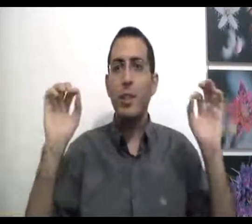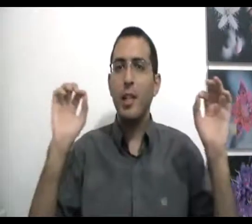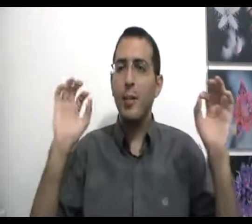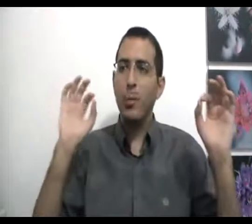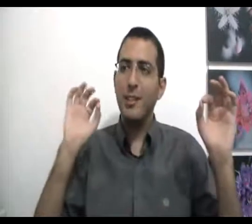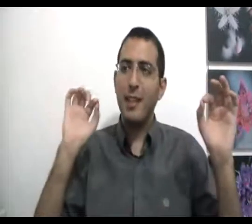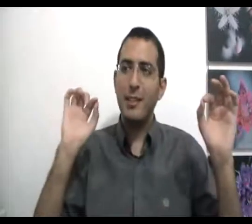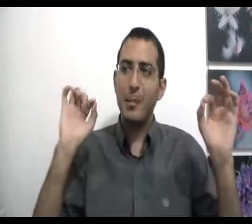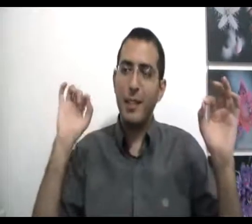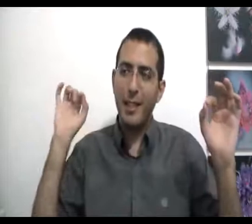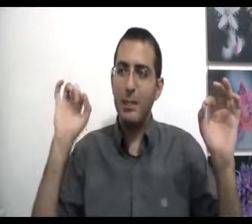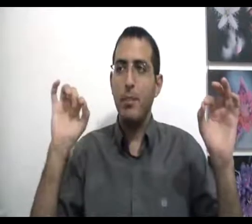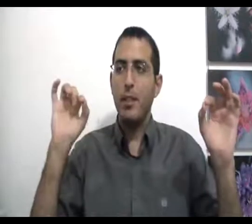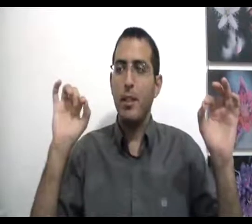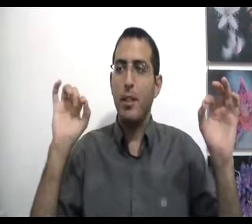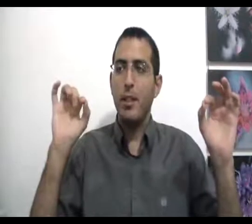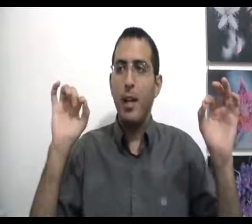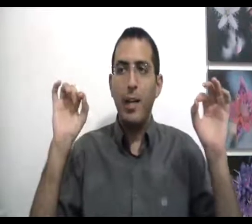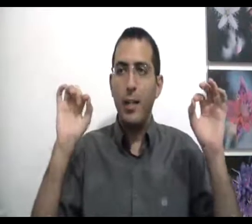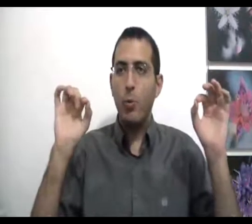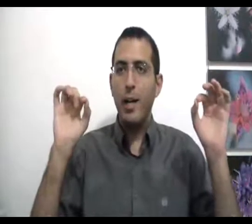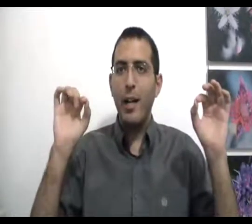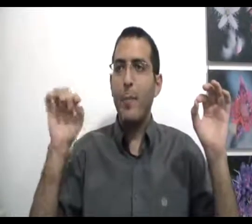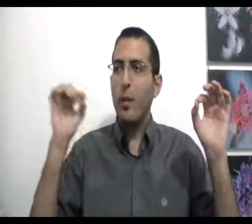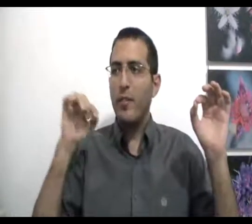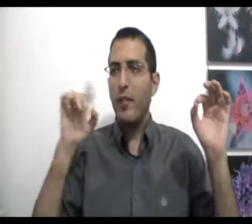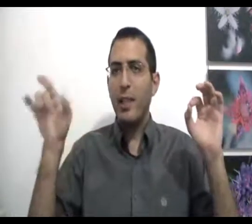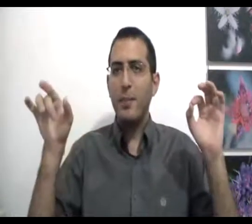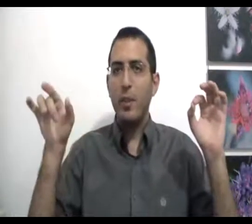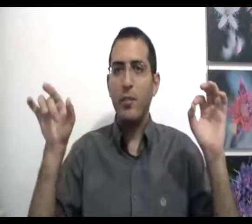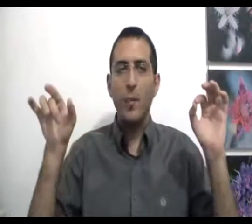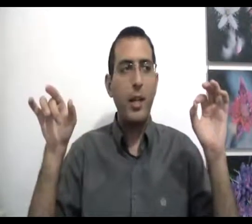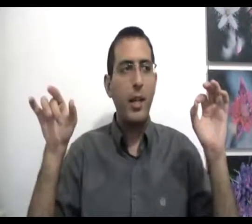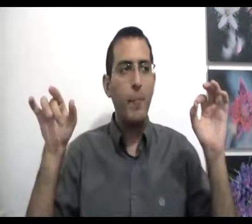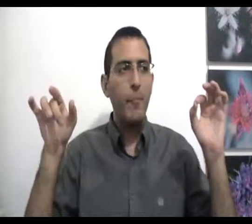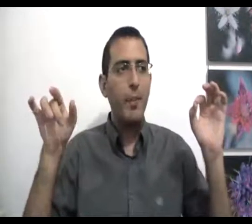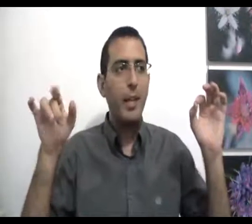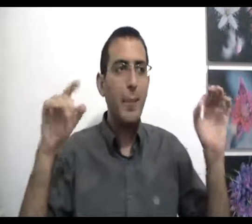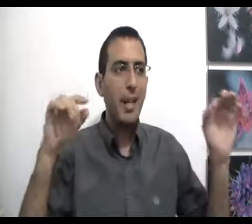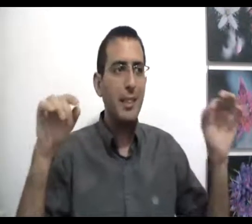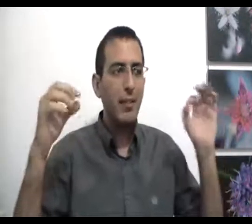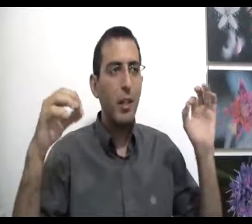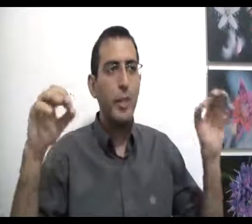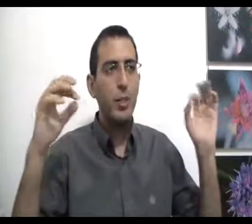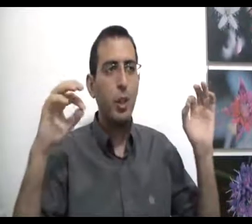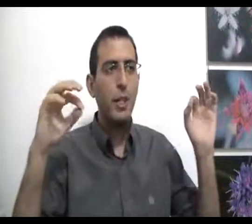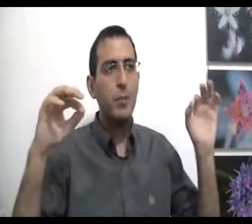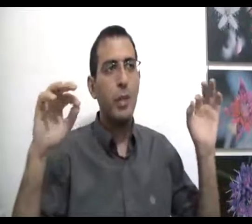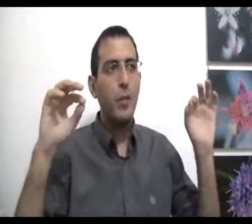שאדם לא מצליח לשים את האצבע על הנקודה למה הוא אוהב דווקא את עצמו ולא דברים אחרים גם אז האהבה האמיתית שלו לעצמו היא גם